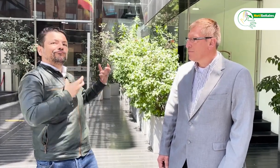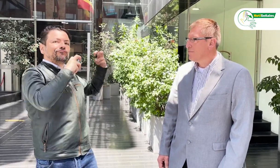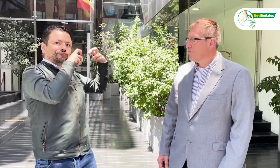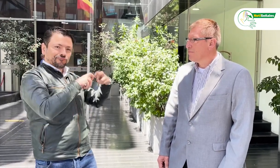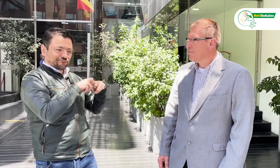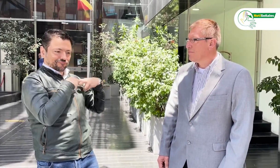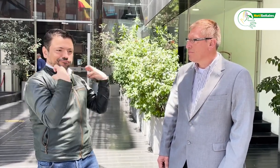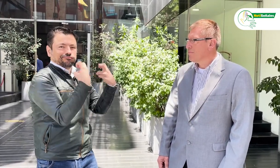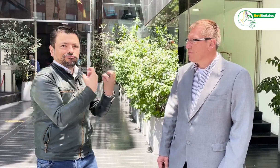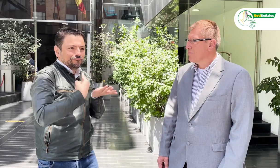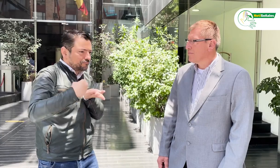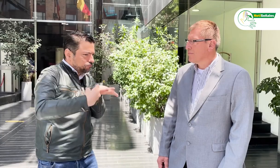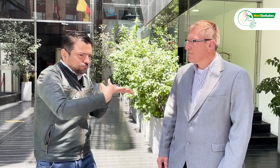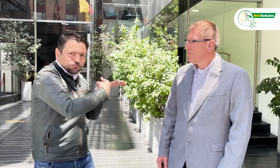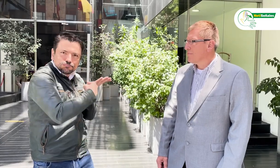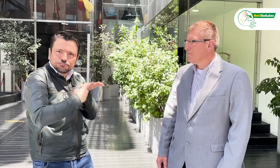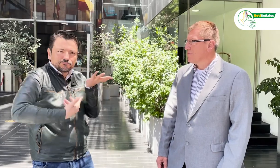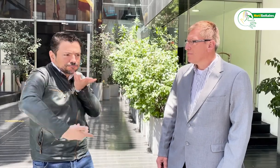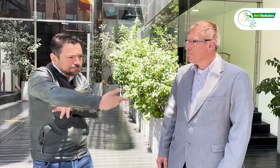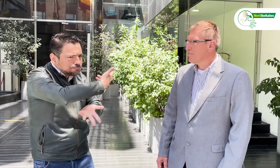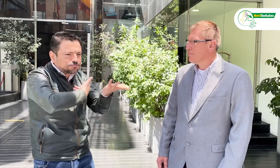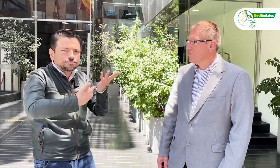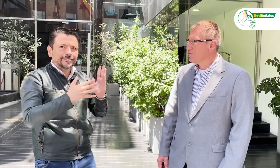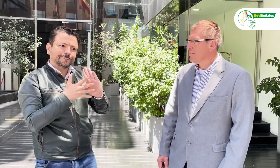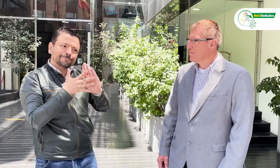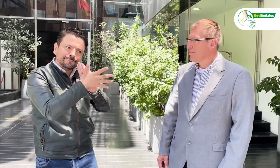estará haciendo seguimiento a la implementación de esta nueva normativa.